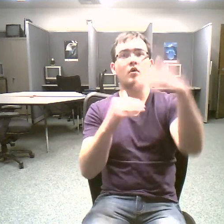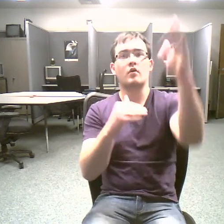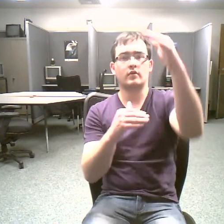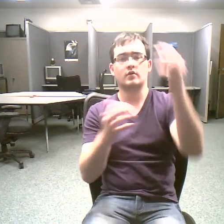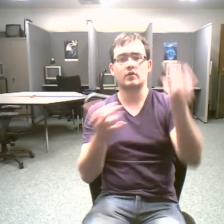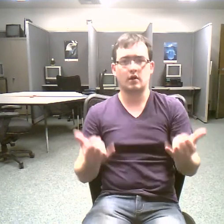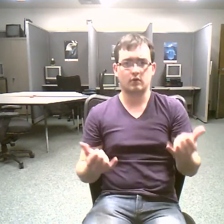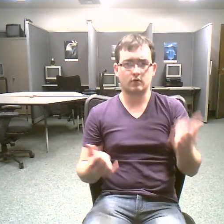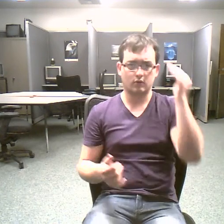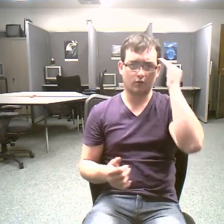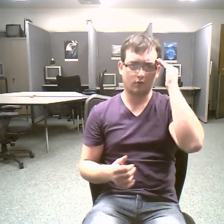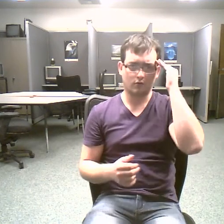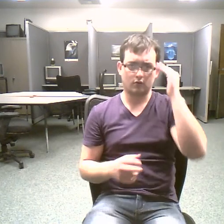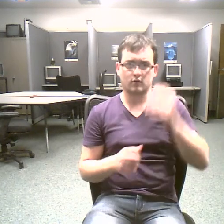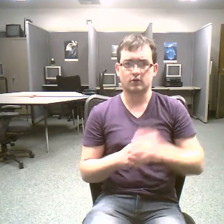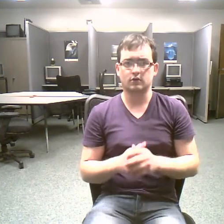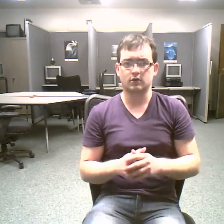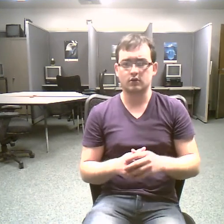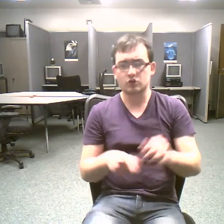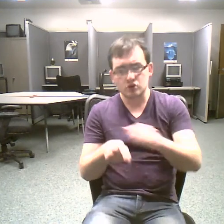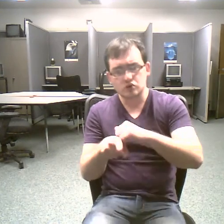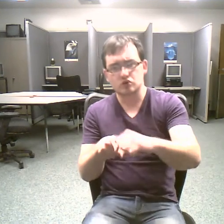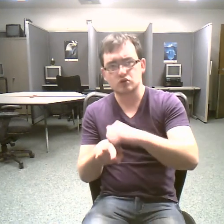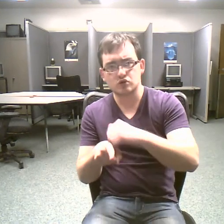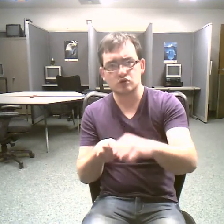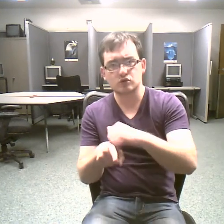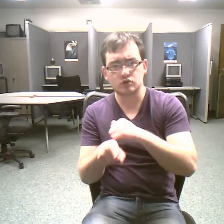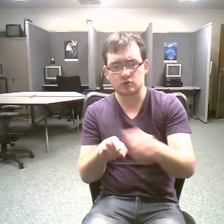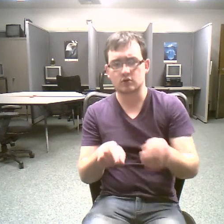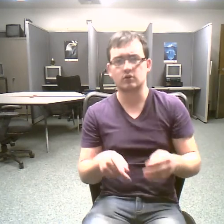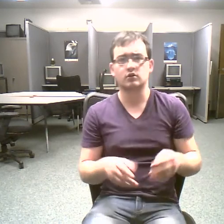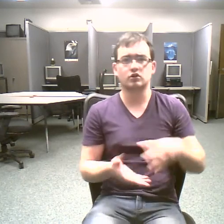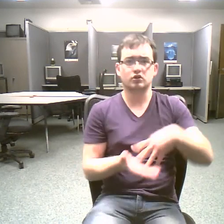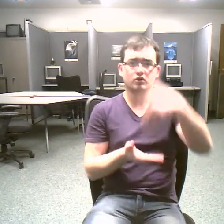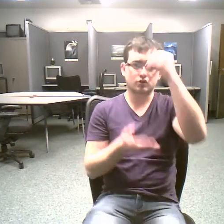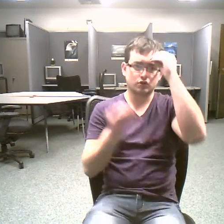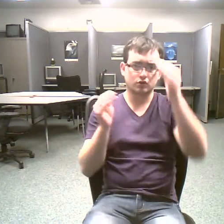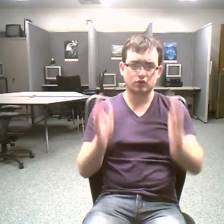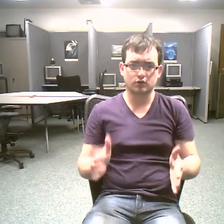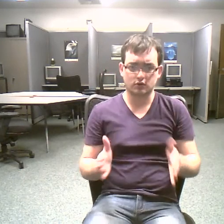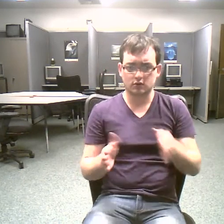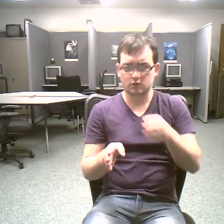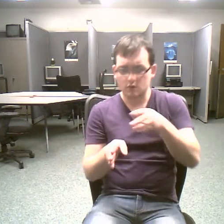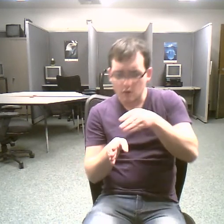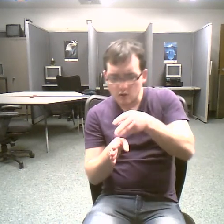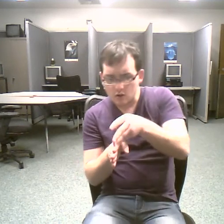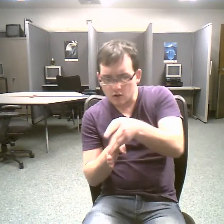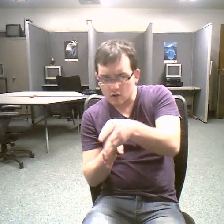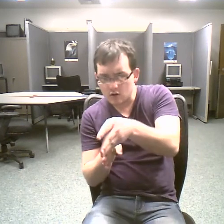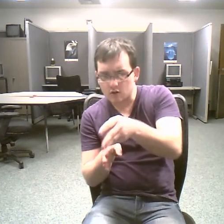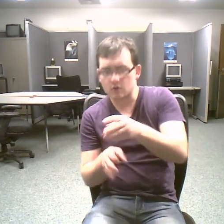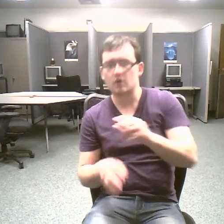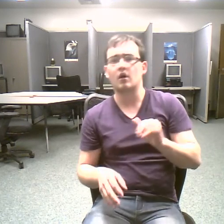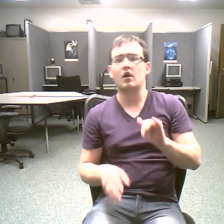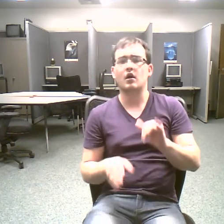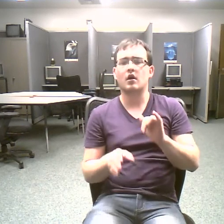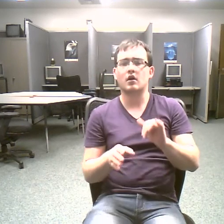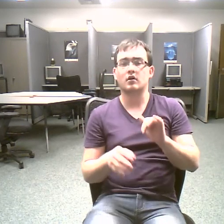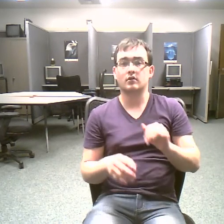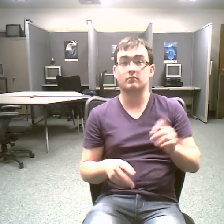these undergraduate students have chosen that professional pathway and can look forward to excited careers as geoscient